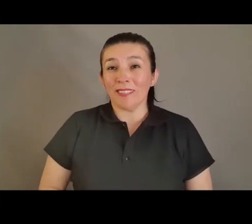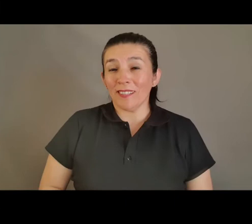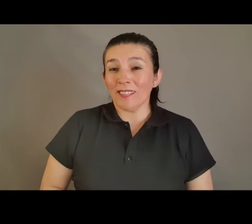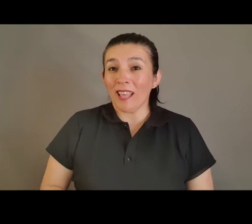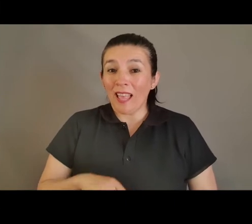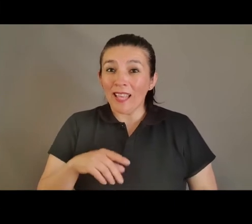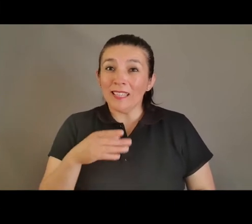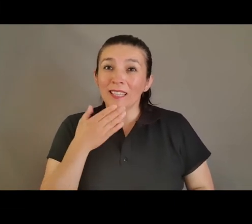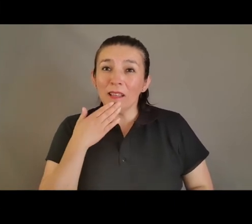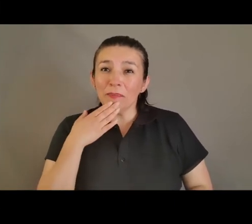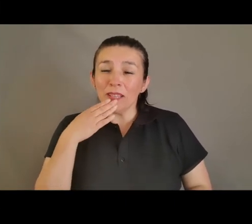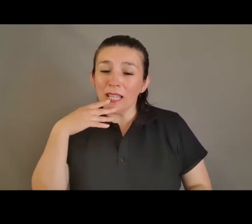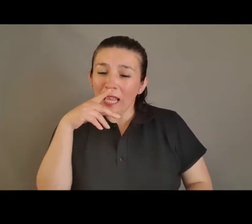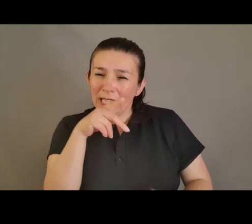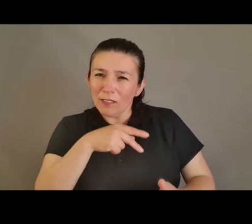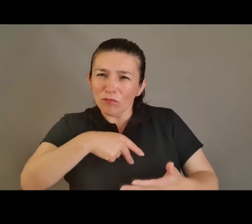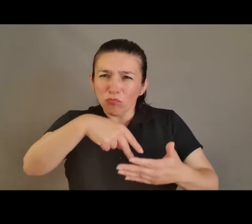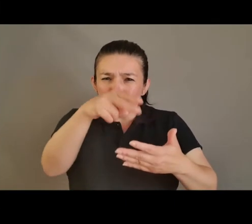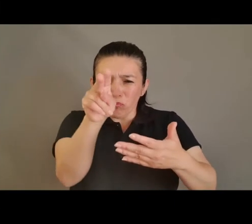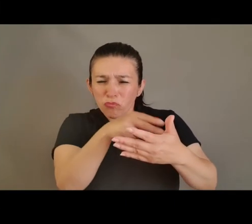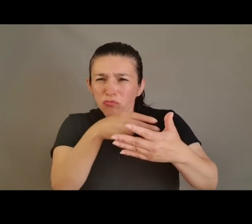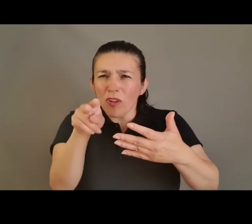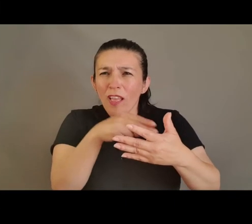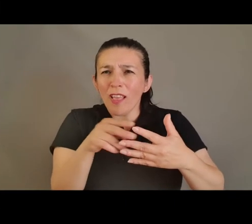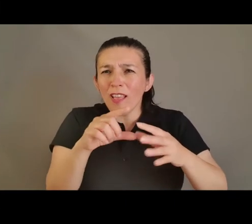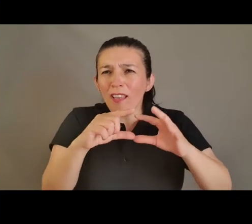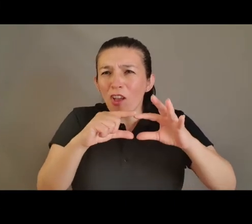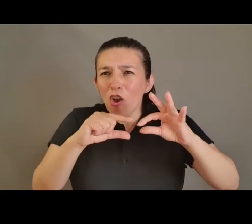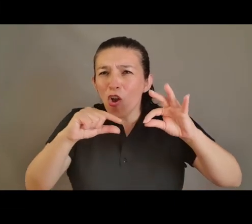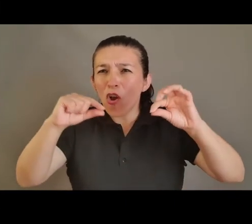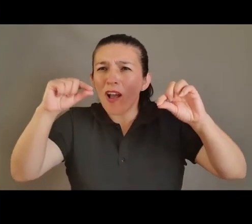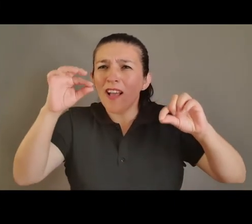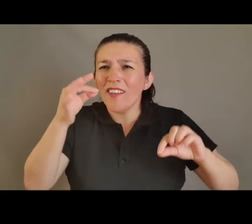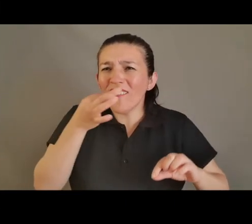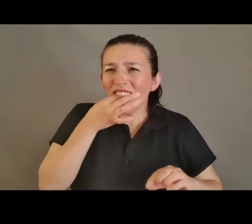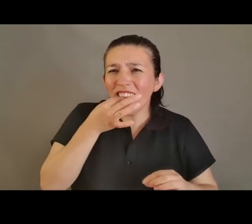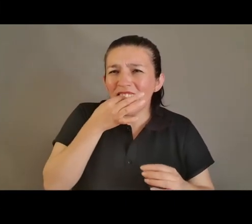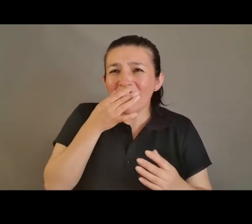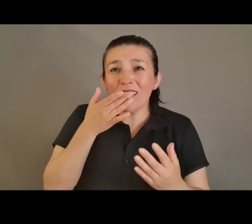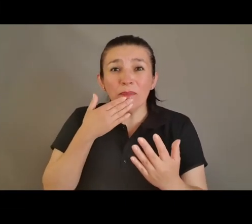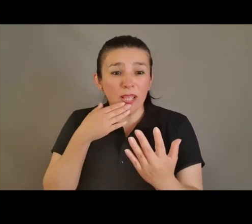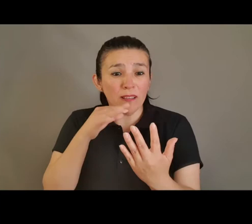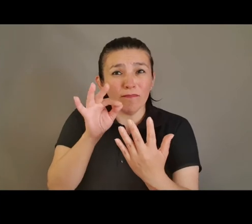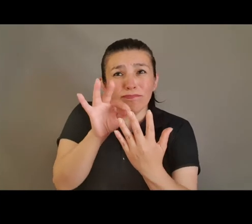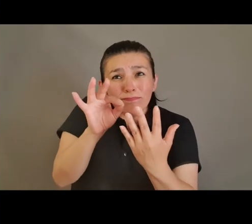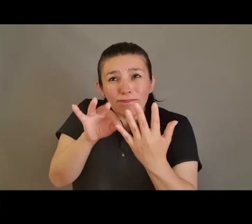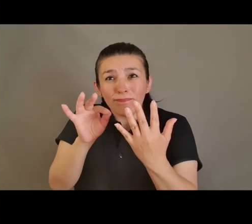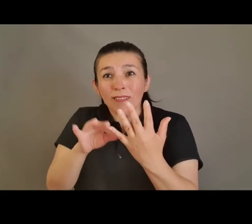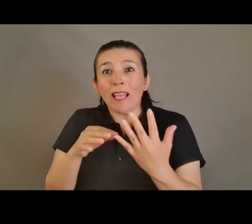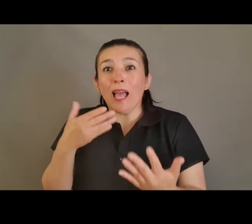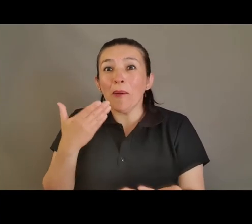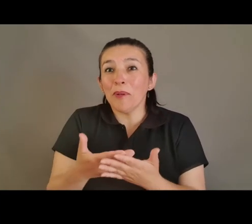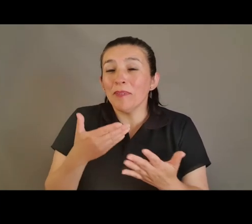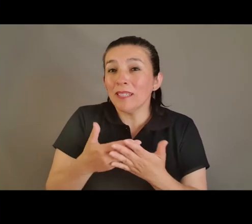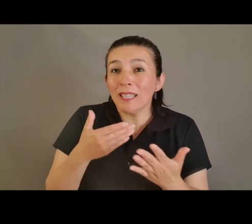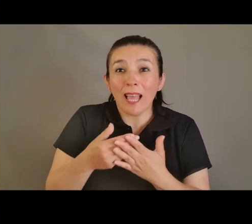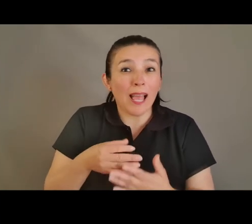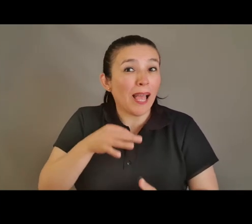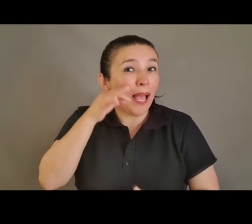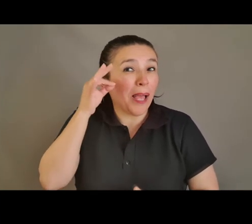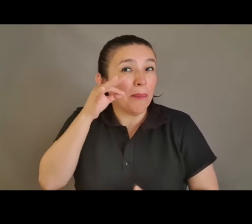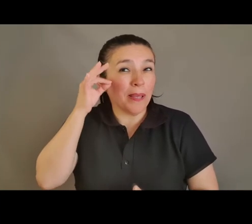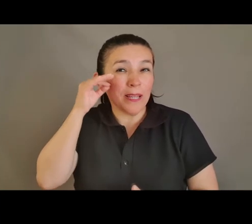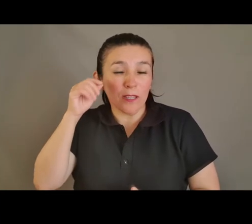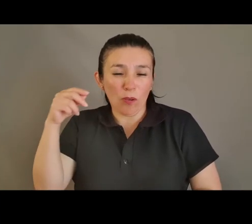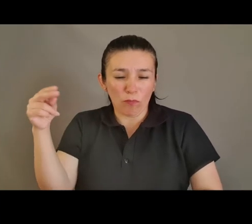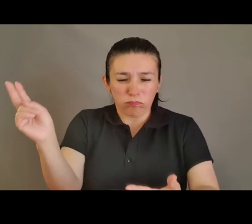El artista alcanza a sugerir pequeñas hojas verdes y algunas espinas. Utilizando el color amarillo, les otorga